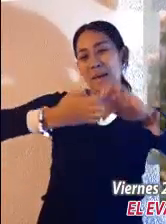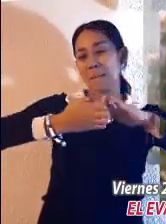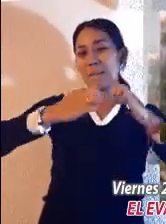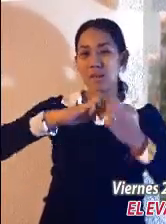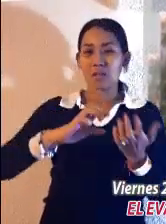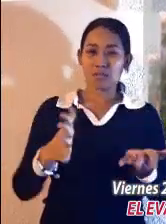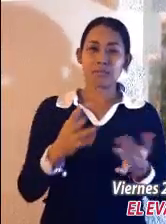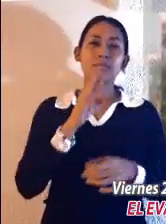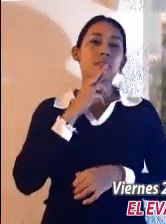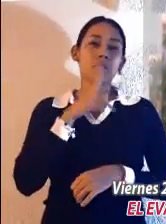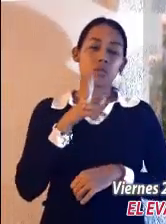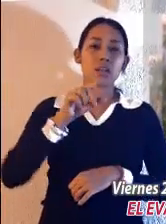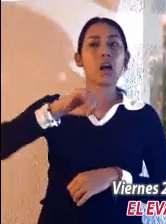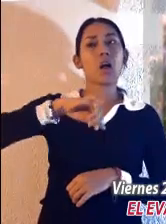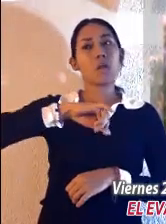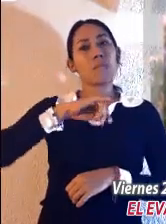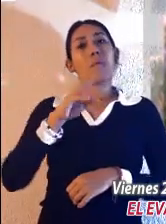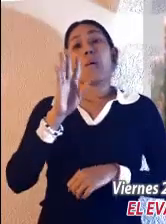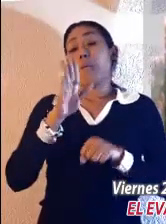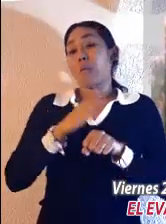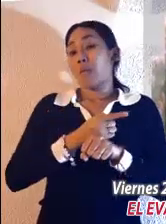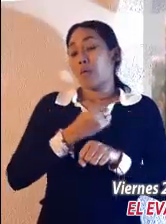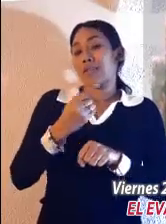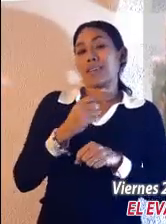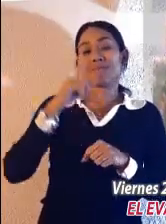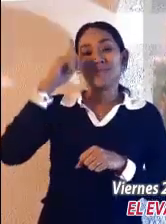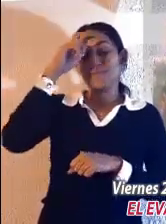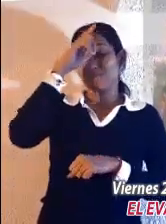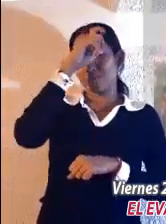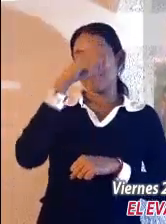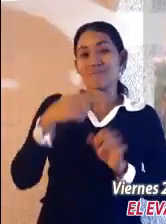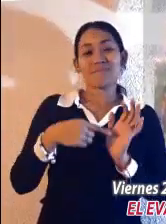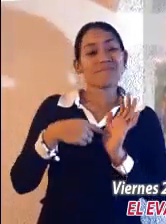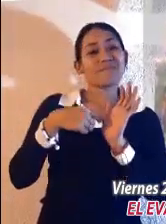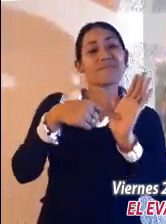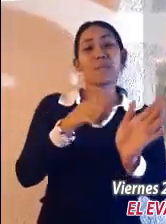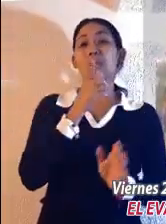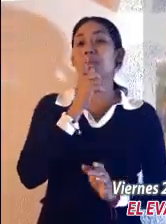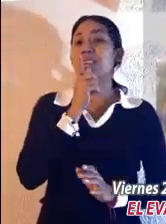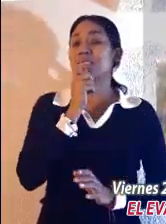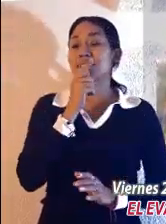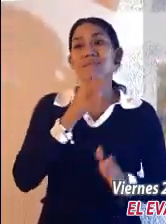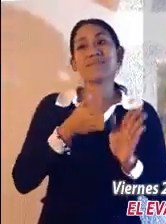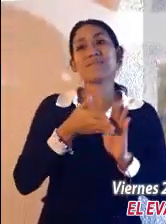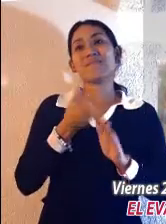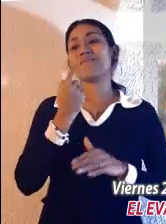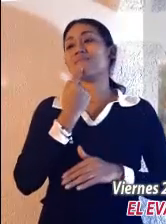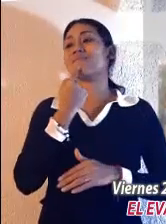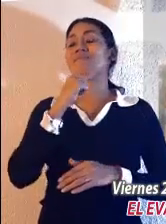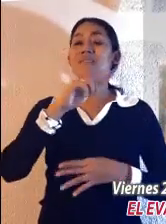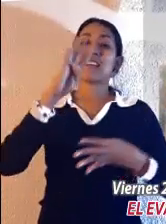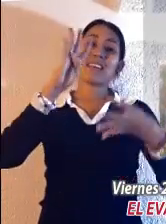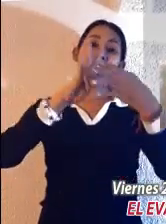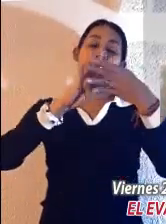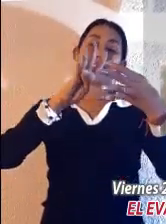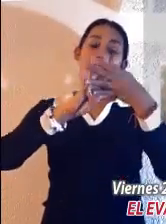sea que te entregue al juez, el juez al policía, y te metan a la cárcel. Te aseguro que